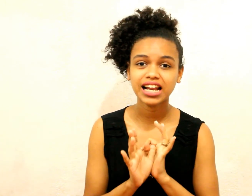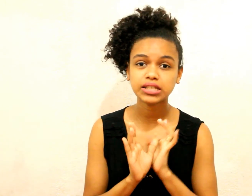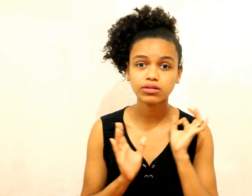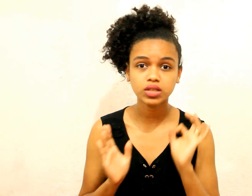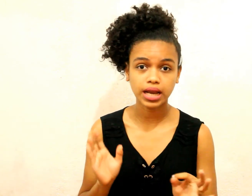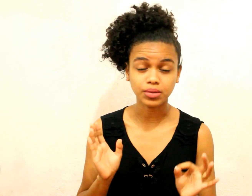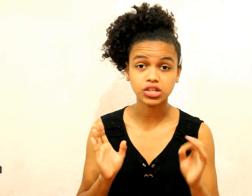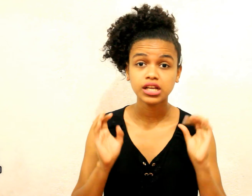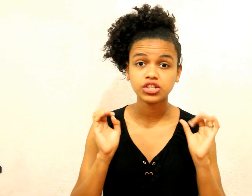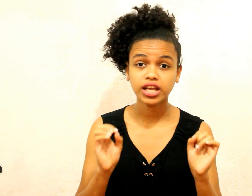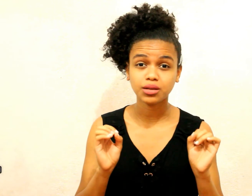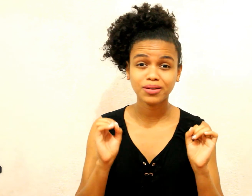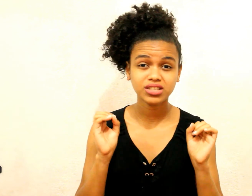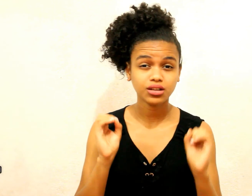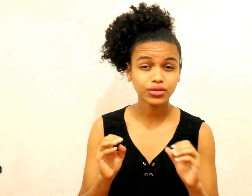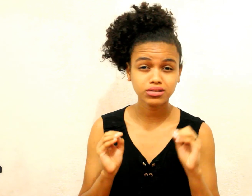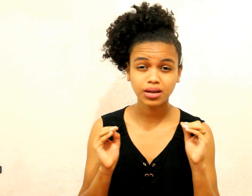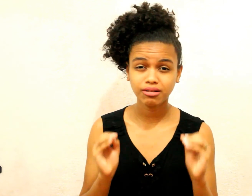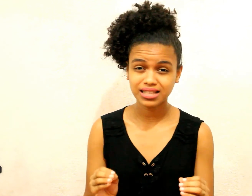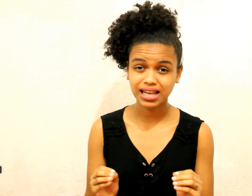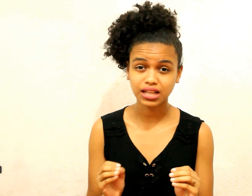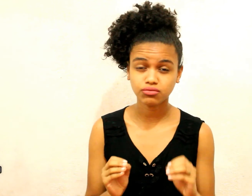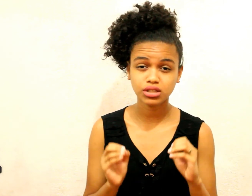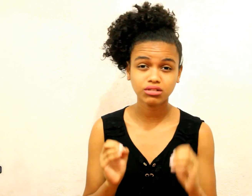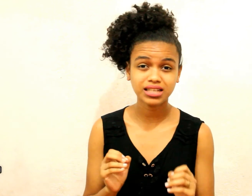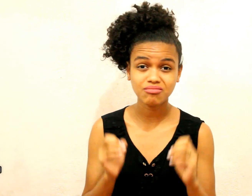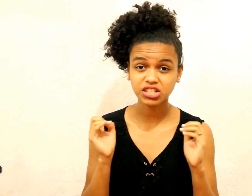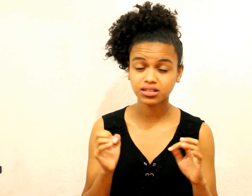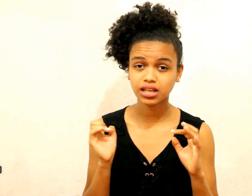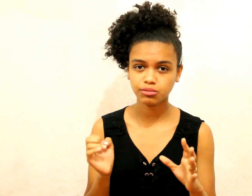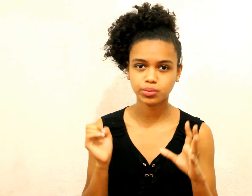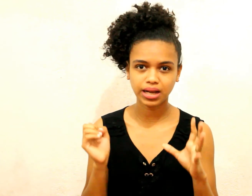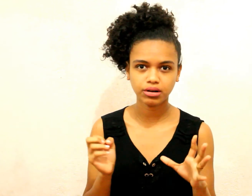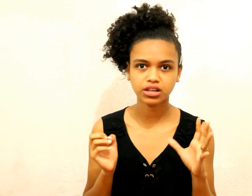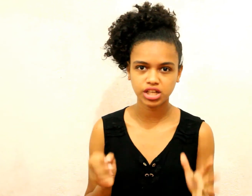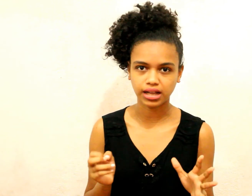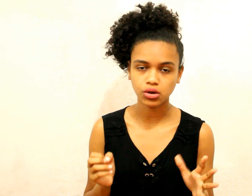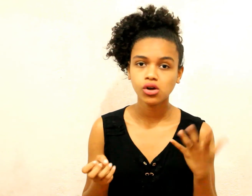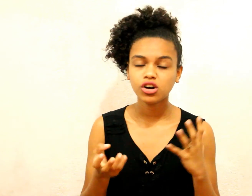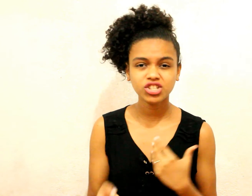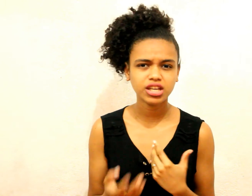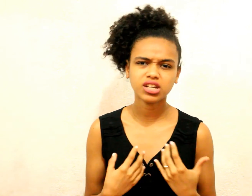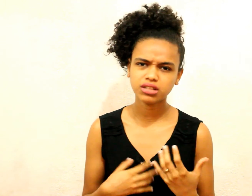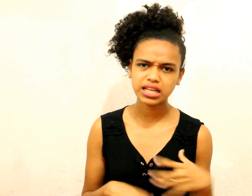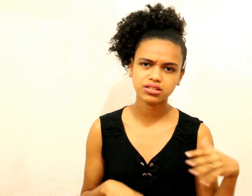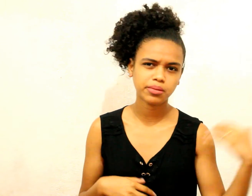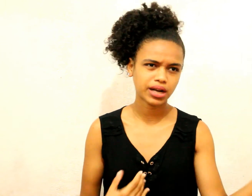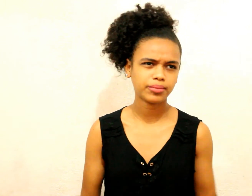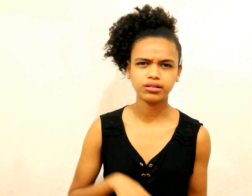relação aos cremes Gente Pra você não ficar com seu cabelo ressecado Você utiliza bastante cremes Pra cabelo cacheado Hoje em dia Eu já utilizo creme pra cabelo